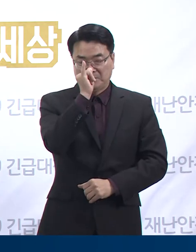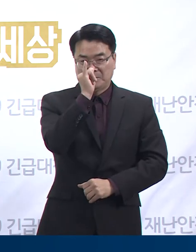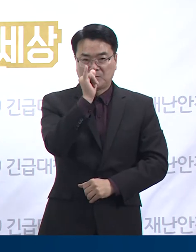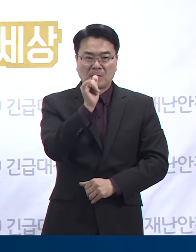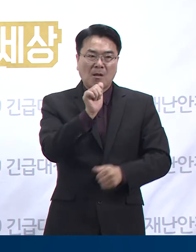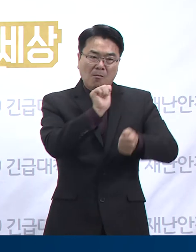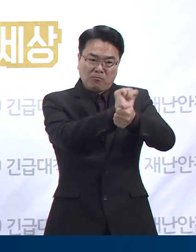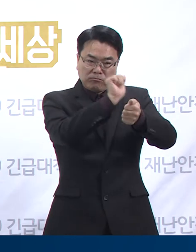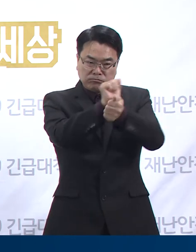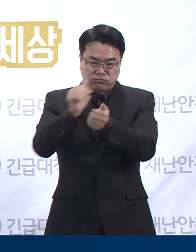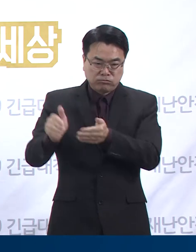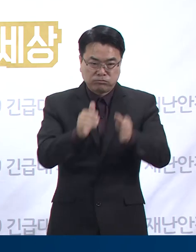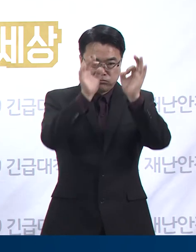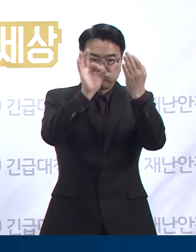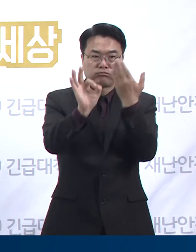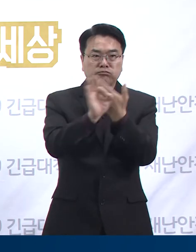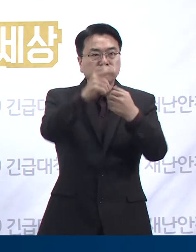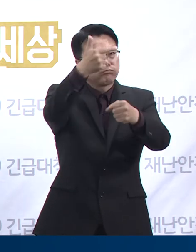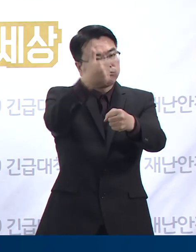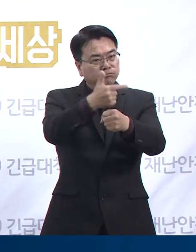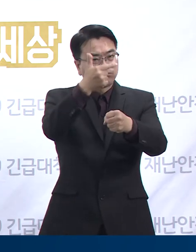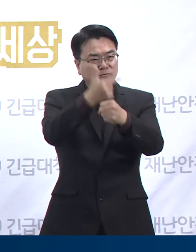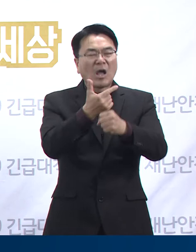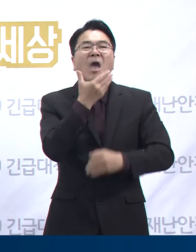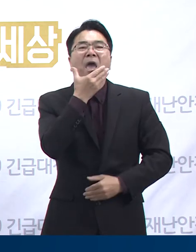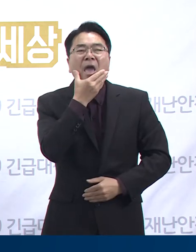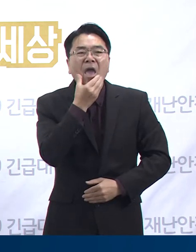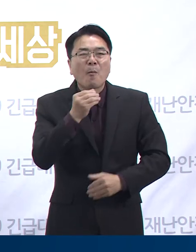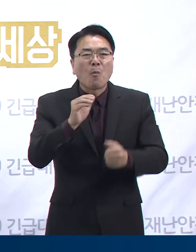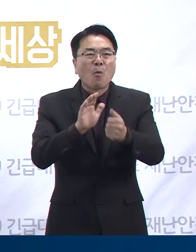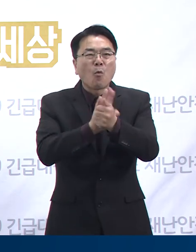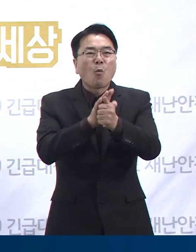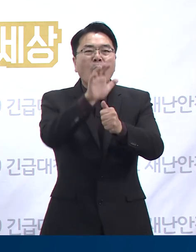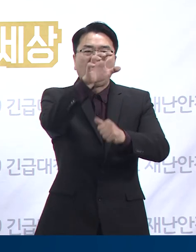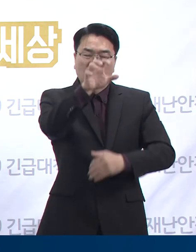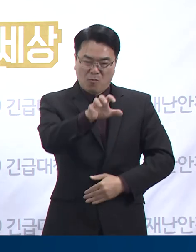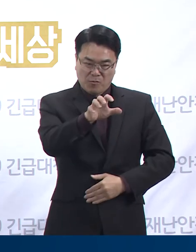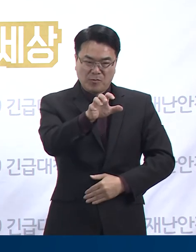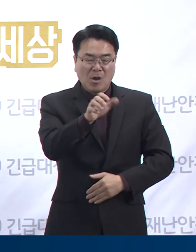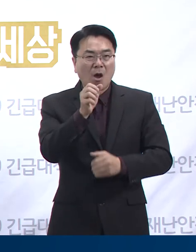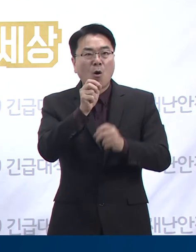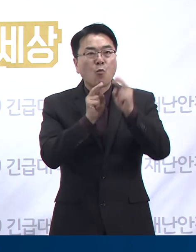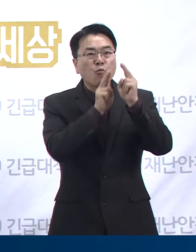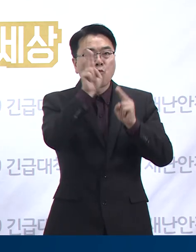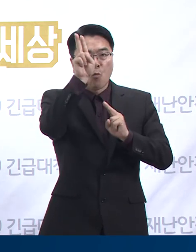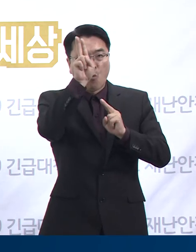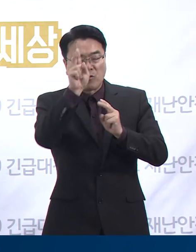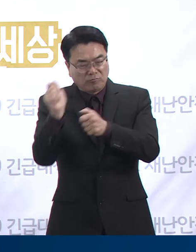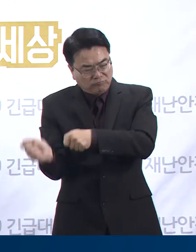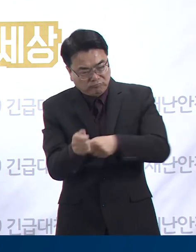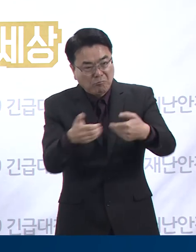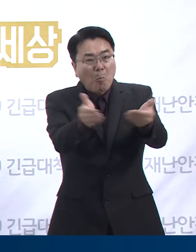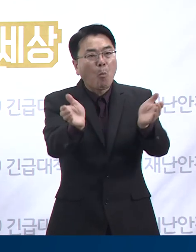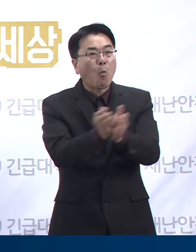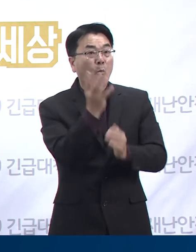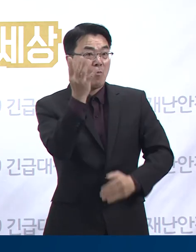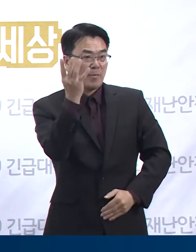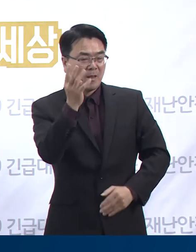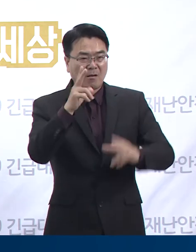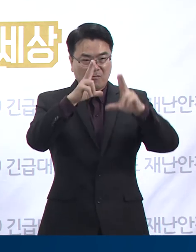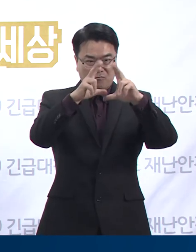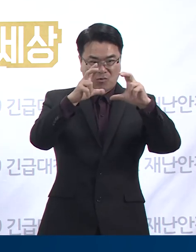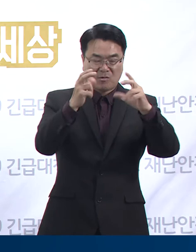감염 경로를 보면 남양주소에서 행복해 요양원 관련 4명, 용인시 동문, 골프 모임 관련 4명, 성남시